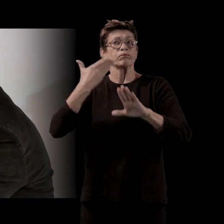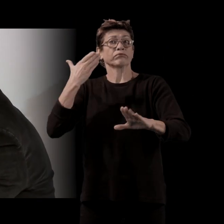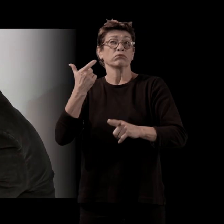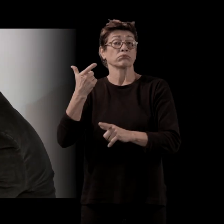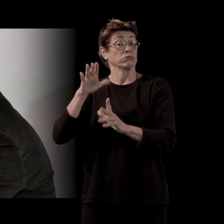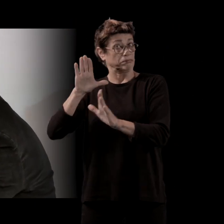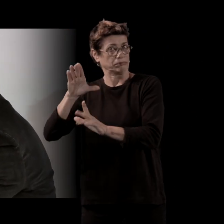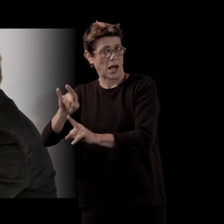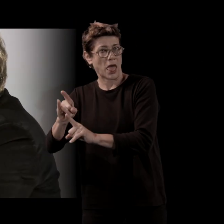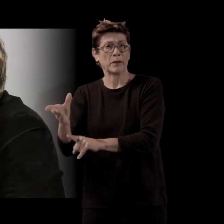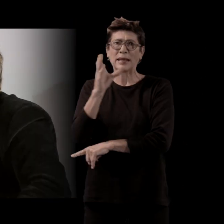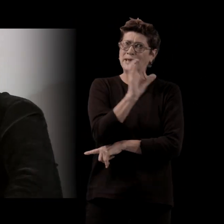dans le concret lui pur et dur.